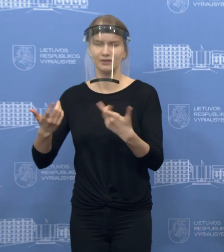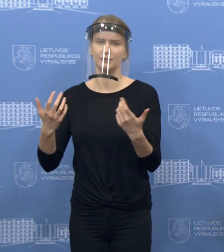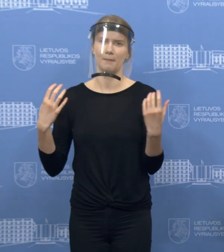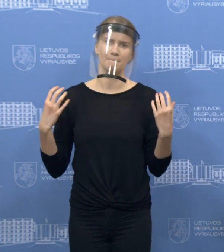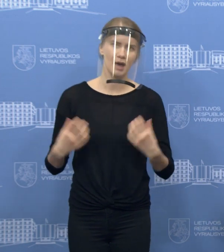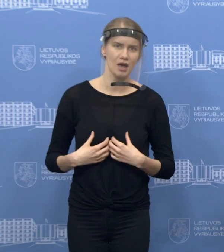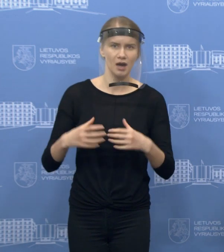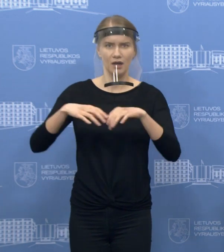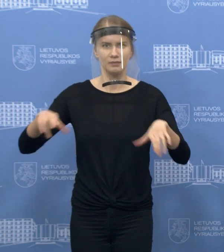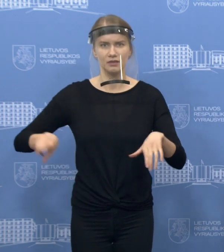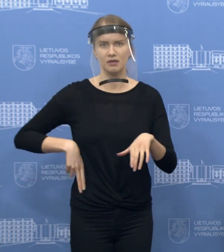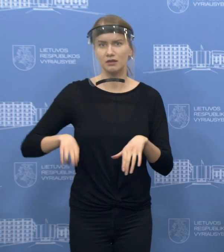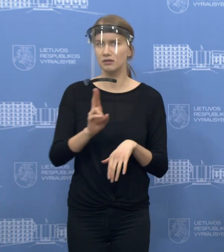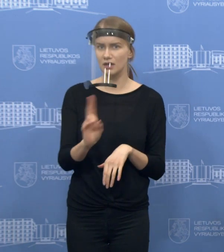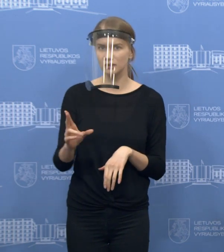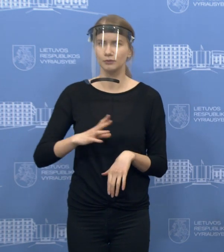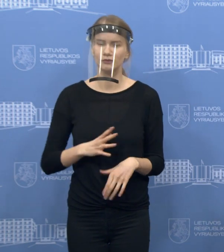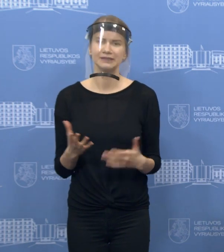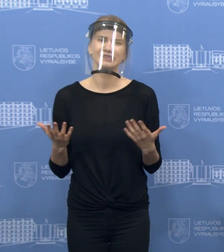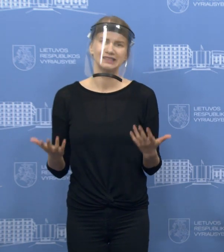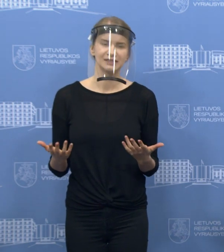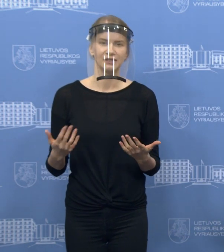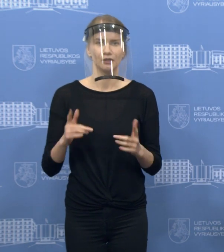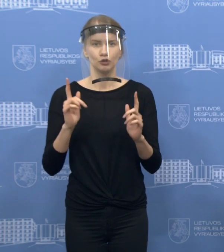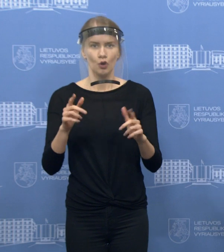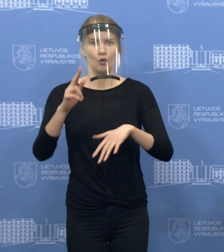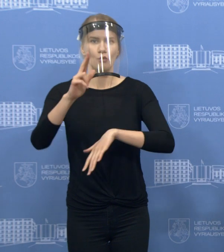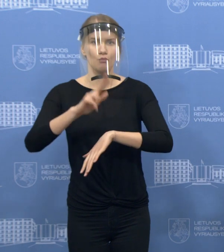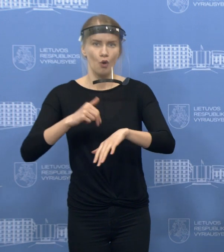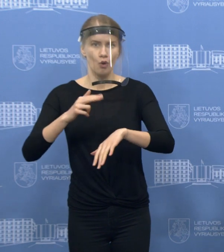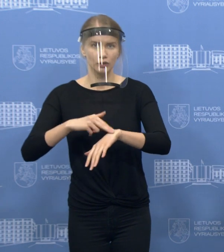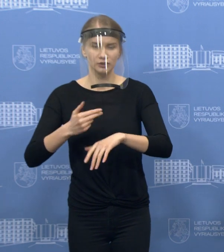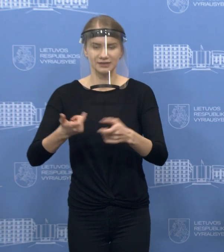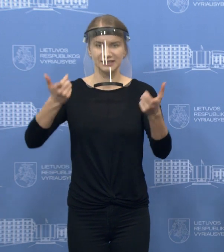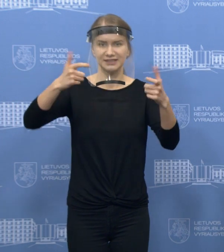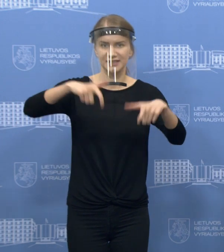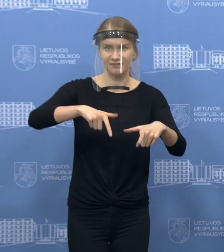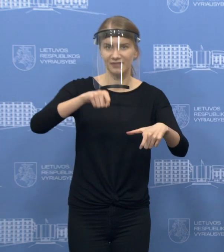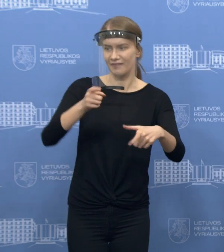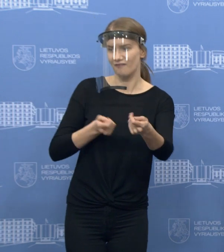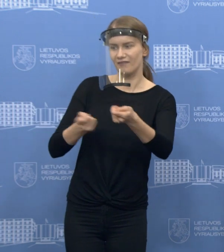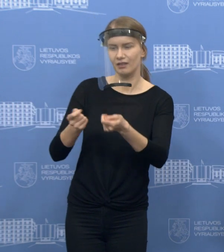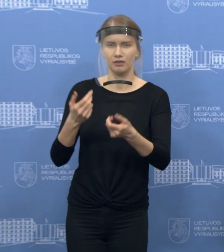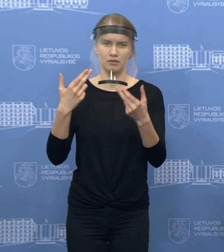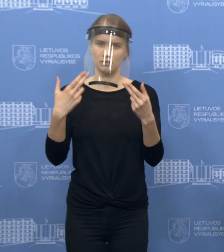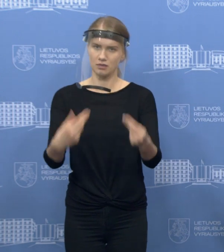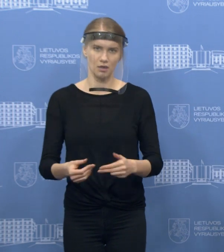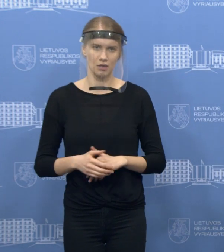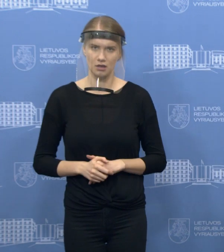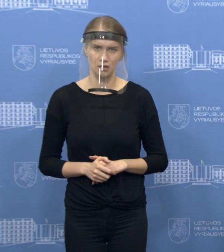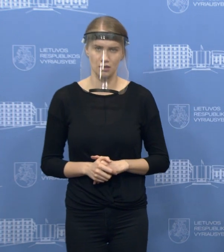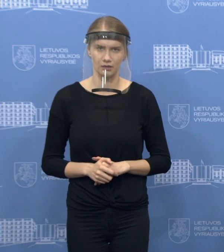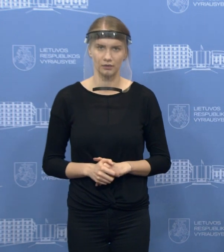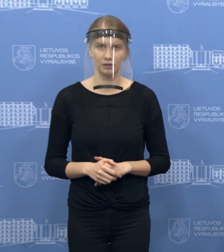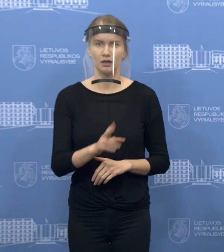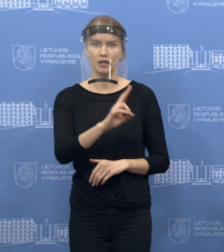administracijų direktorių, tai nori tik priminti jiems, kad policija nėra pavaldi savivaldai, čia reikėtų nesijaudinti. Tai, kas nori